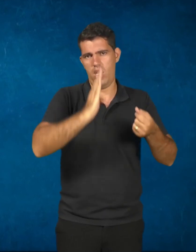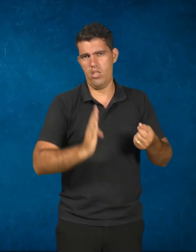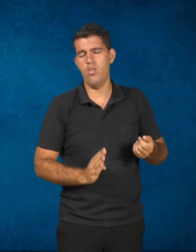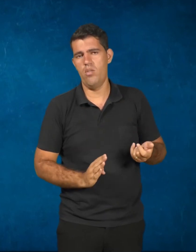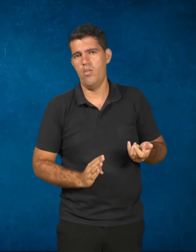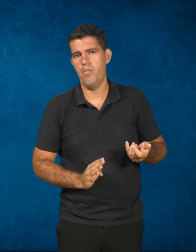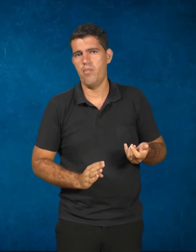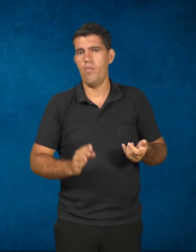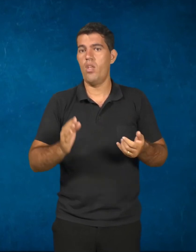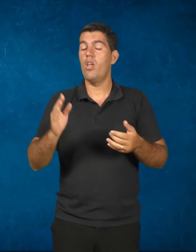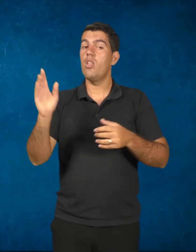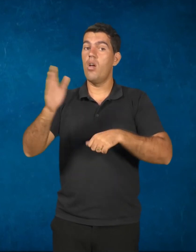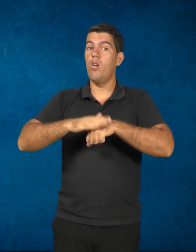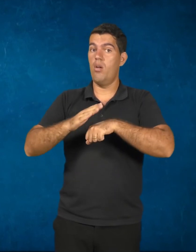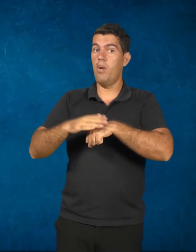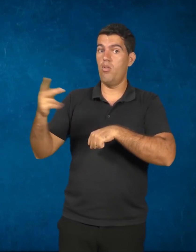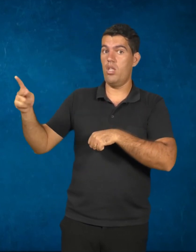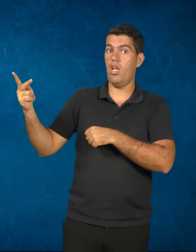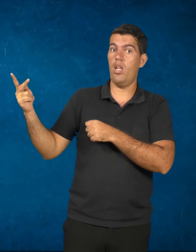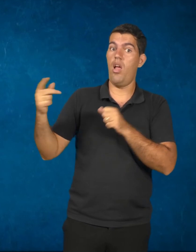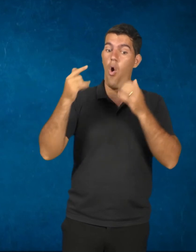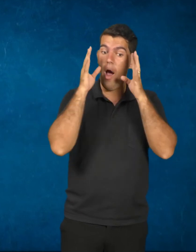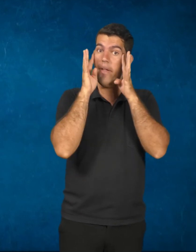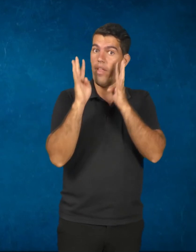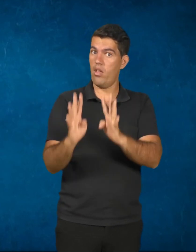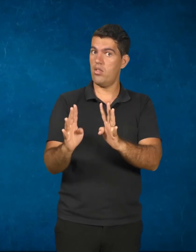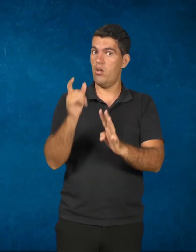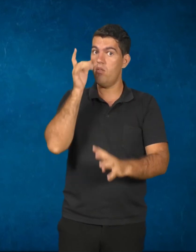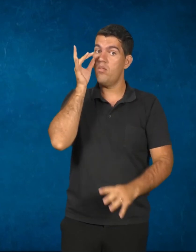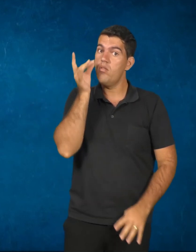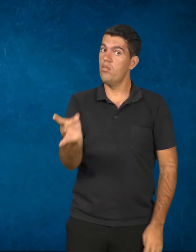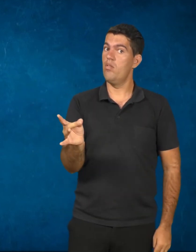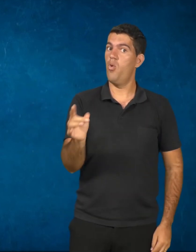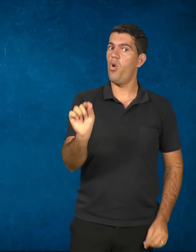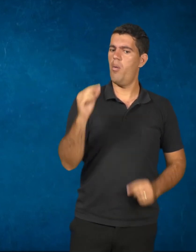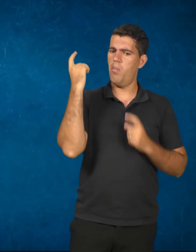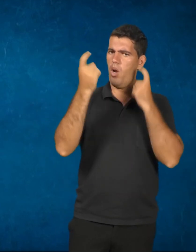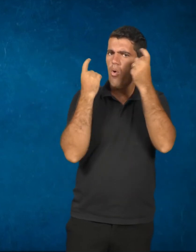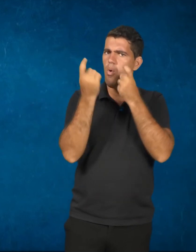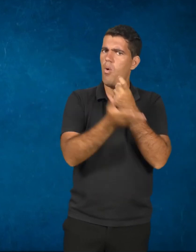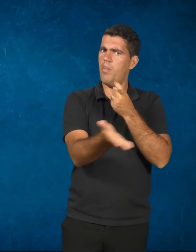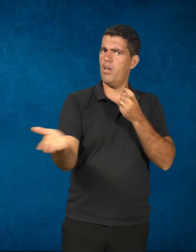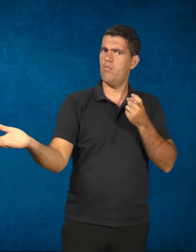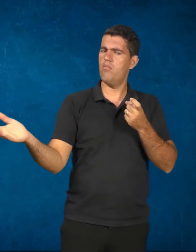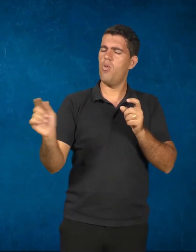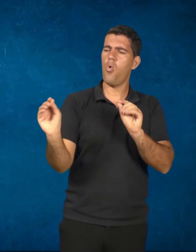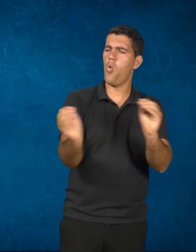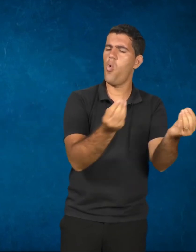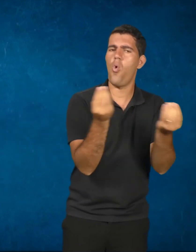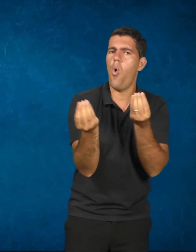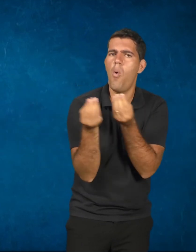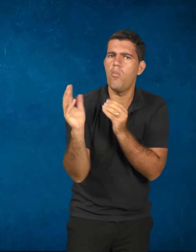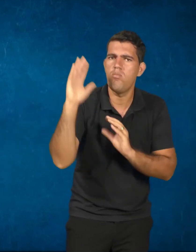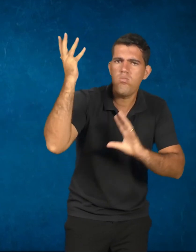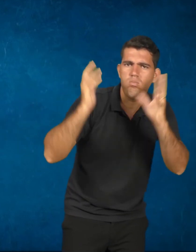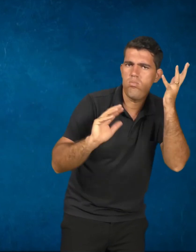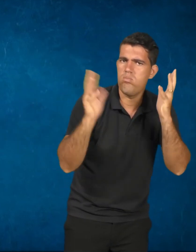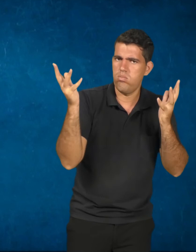ele chama atenção para que a gente se preocupe com essas condições e como a escola articula os